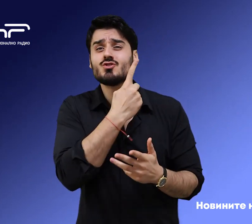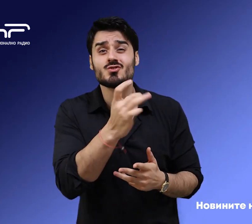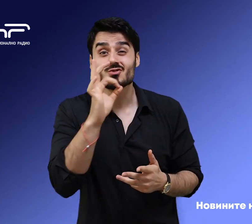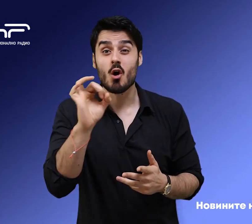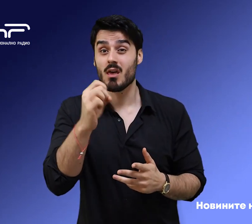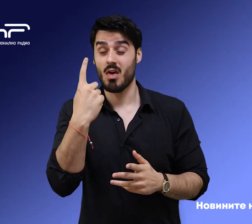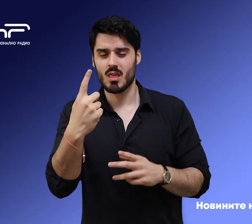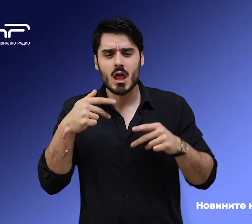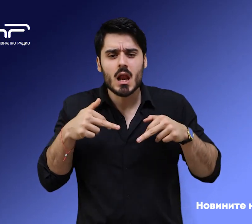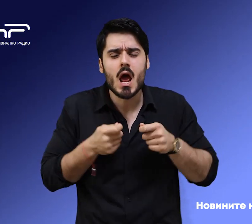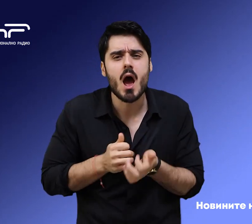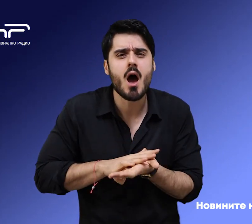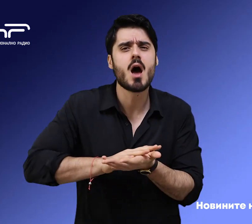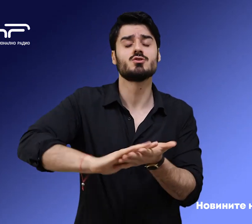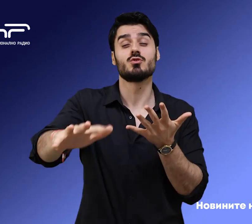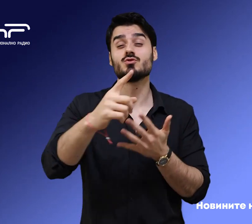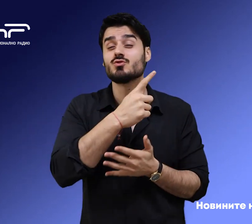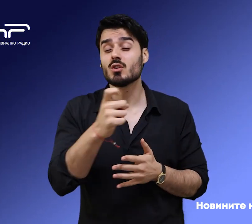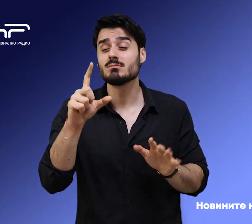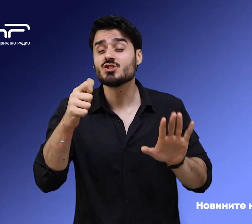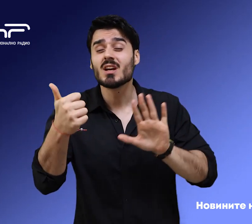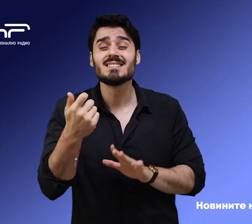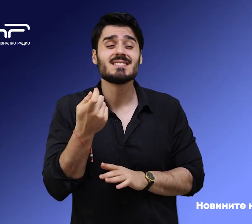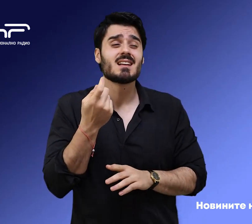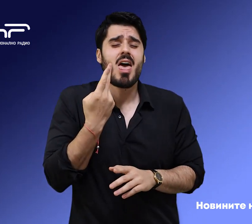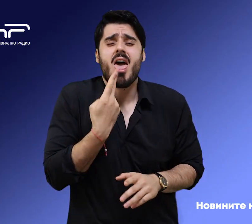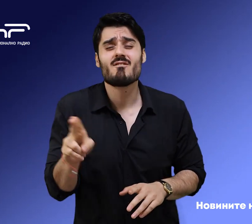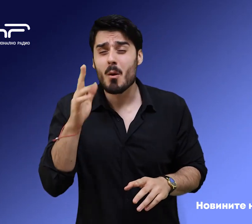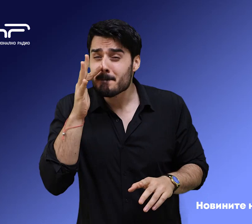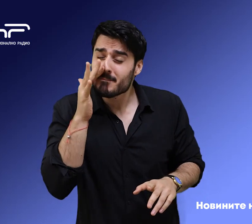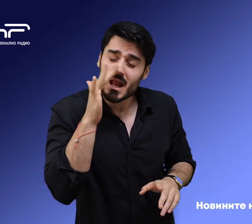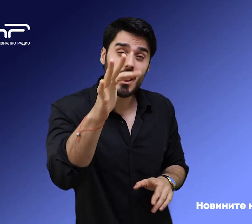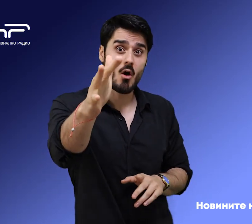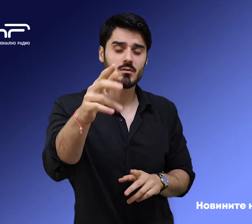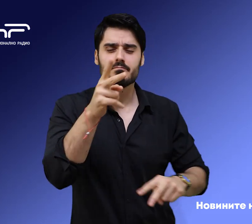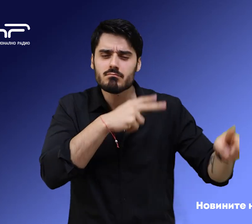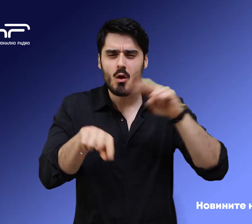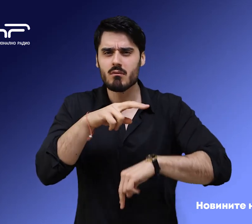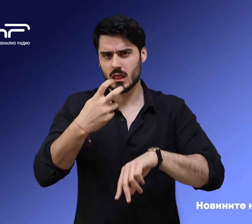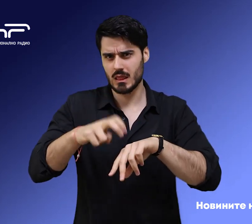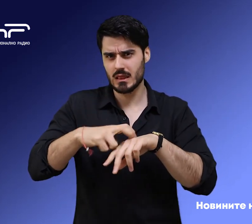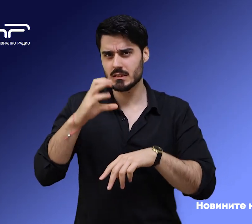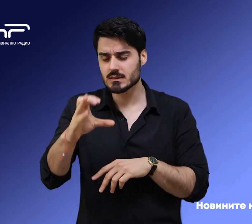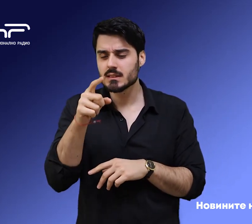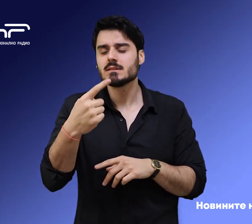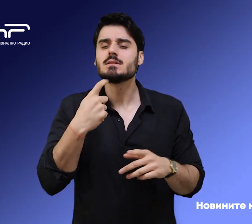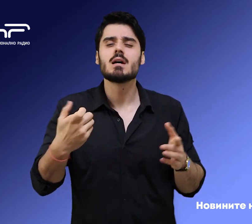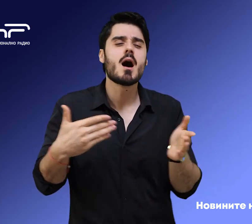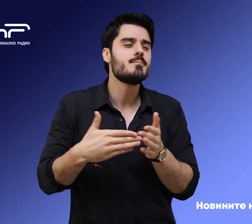разходи от 176,3 милиона евро. Проверките за измами с ДДС са за нанесени щети от 2